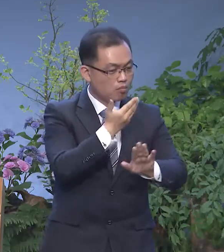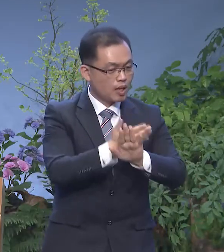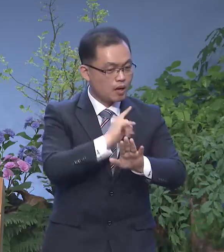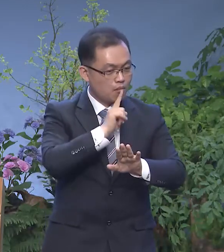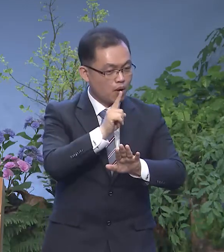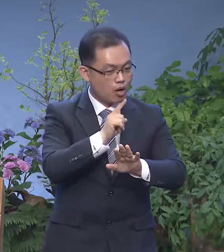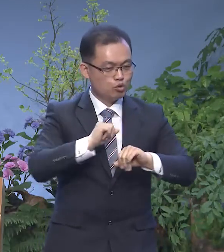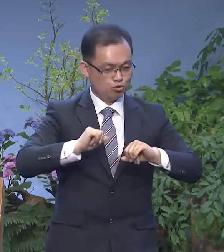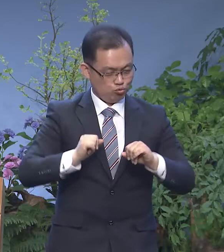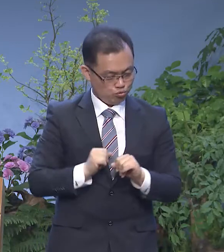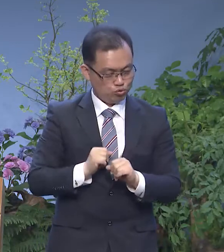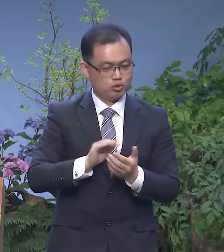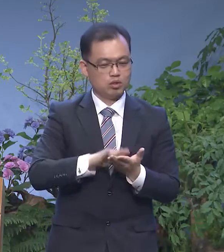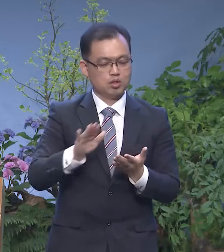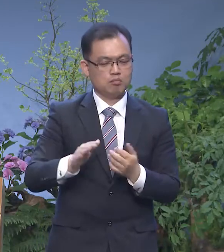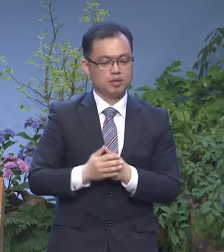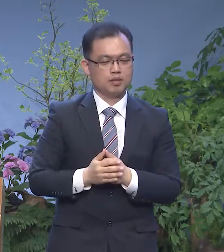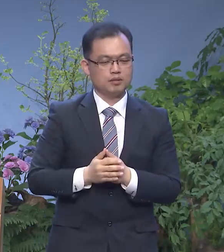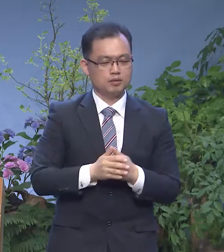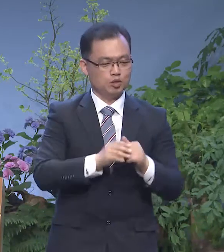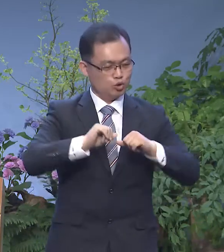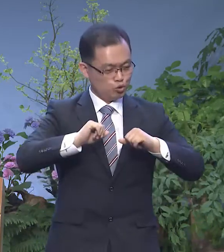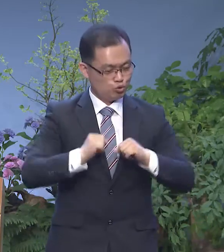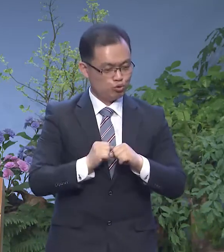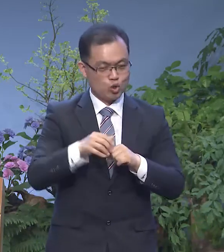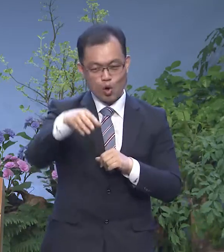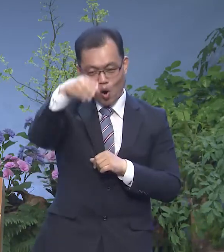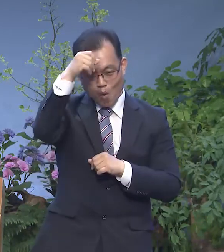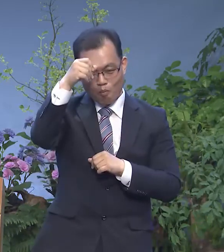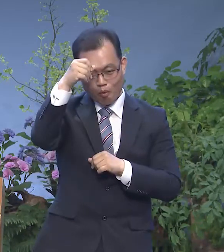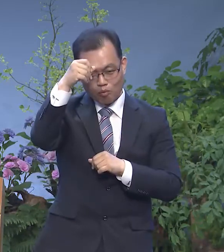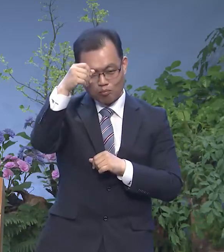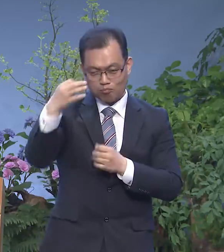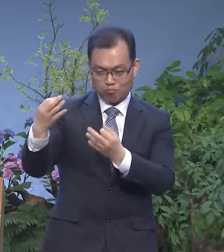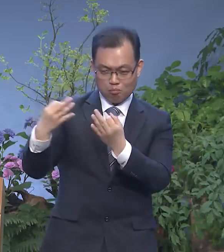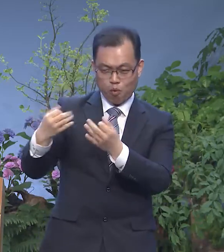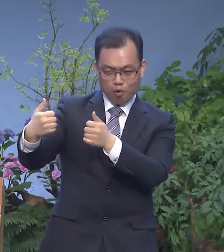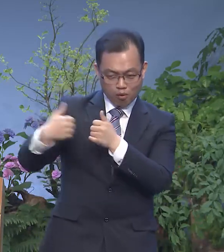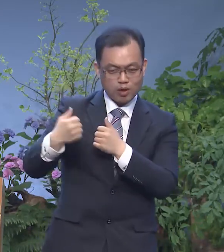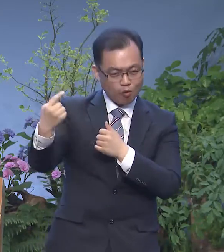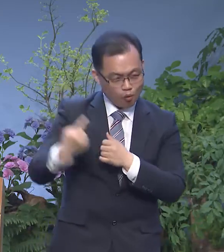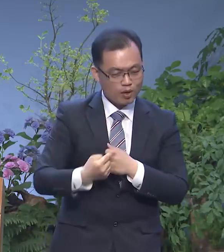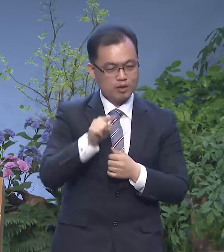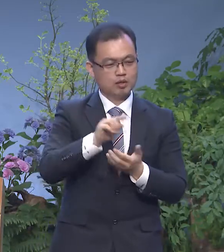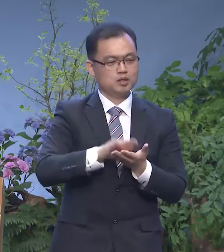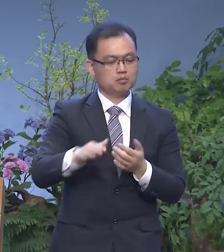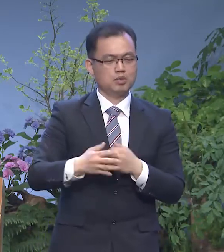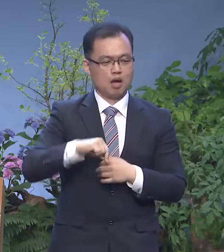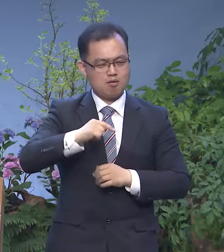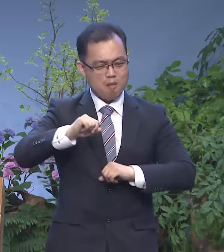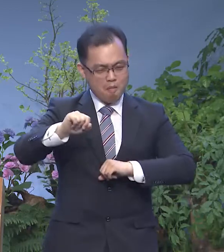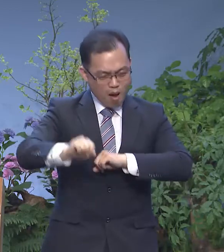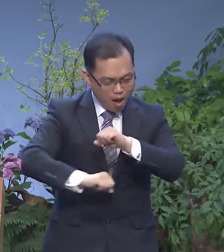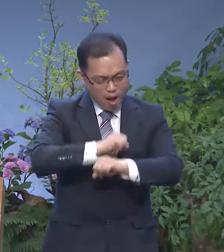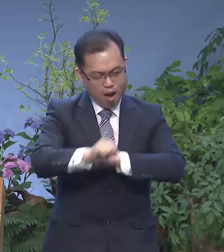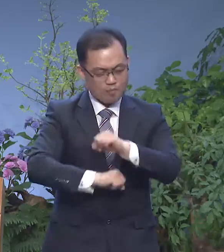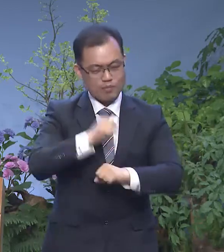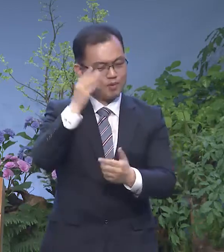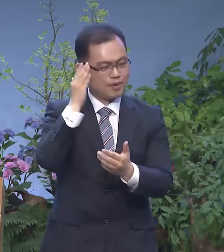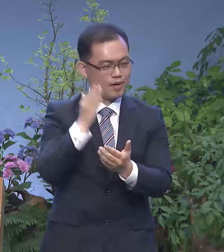순종이라고 생각합니다 순종은 본을 보고 따라하는 것입니다 순종은 자기 마음대로 하는 것이 아니고